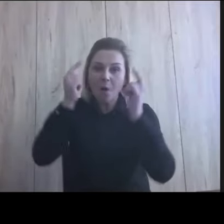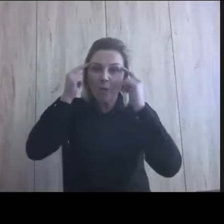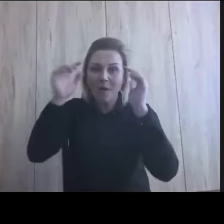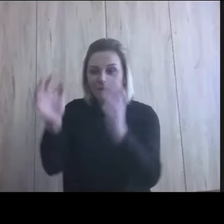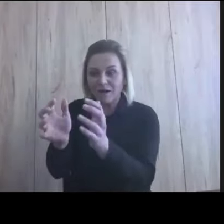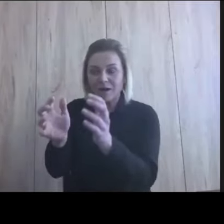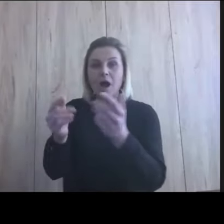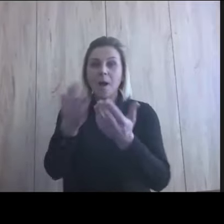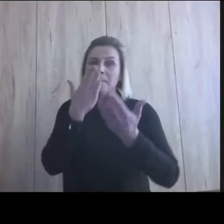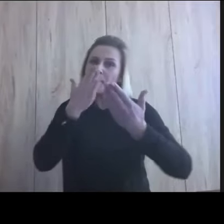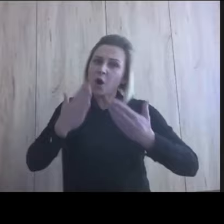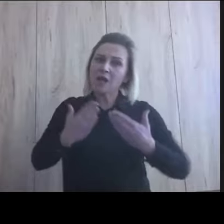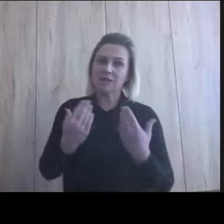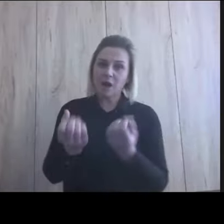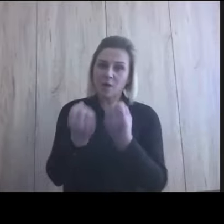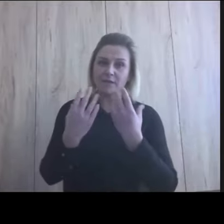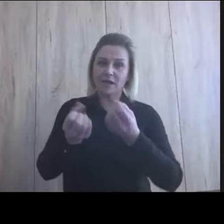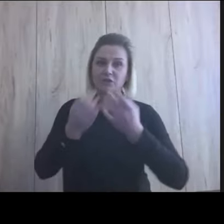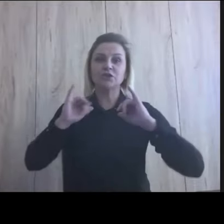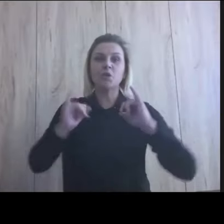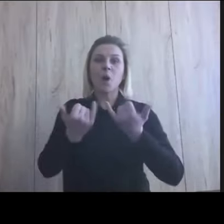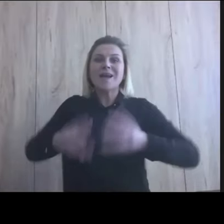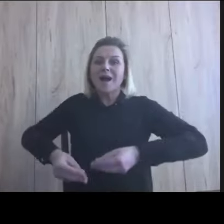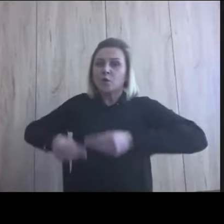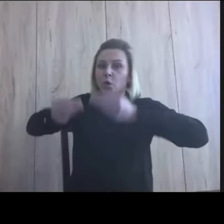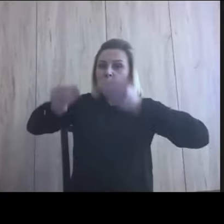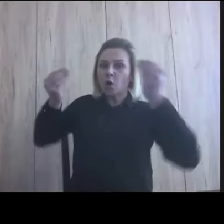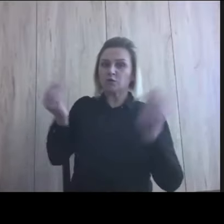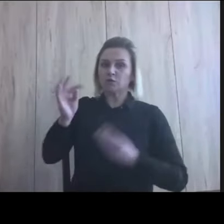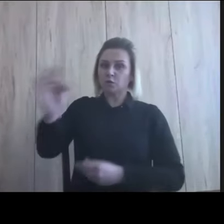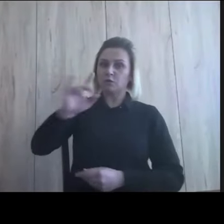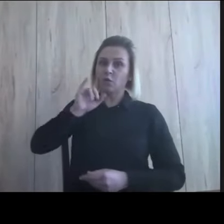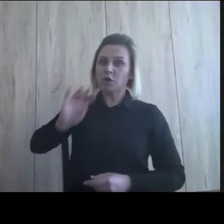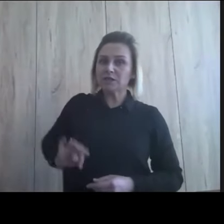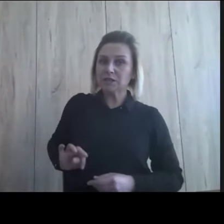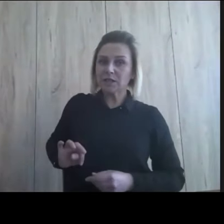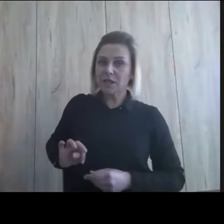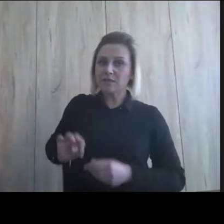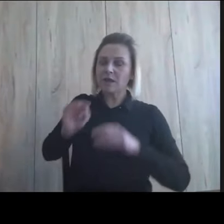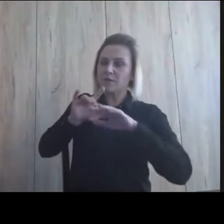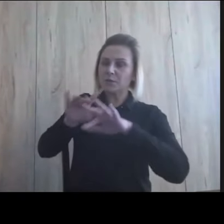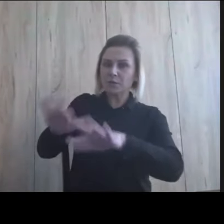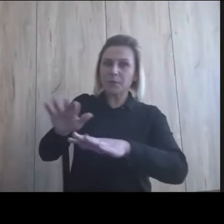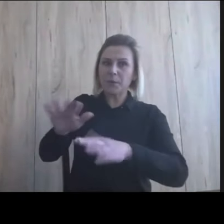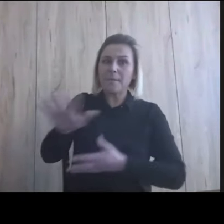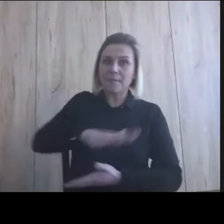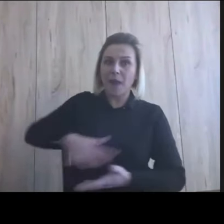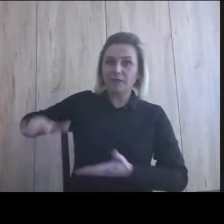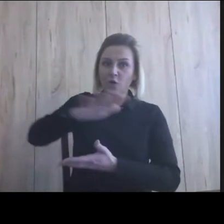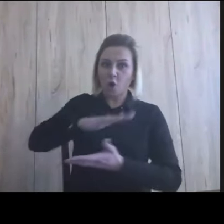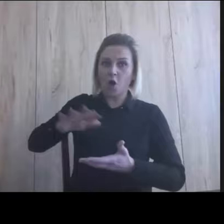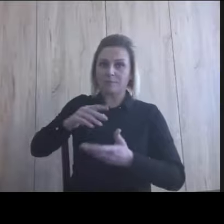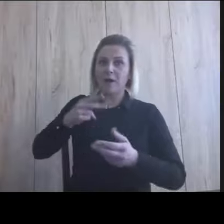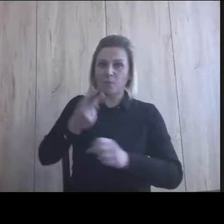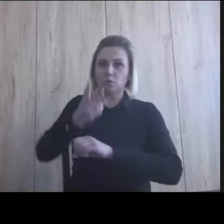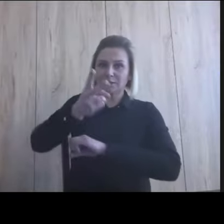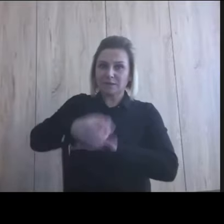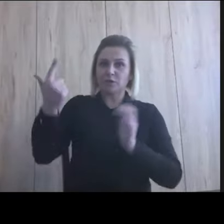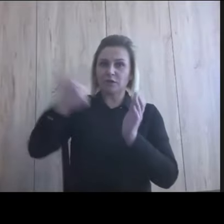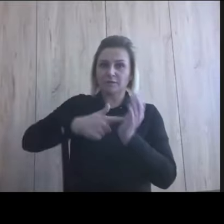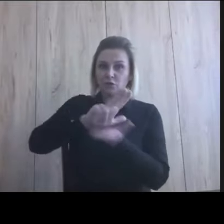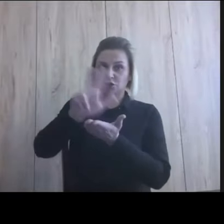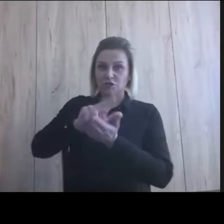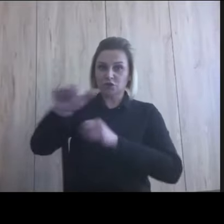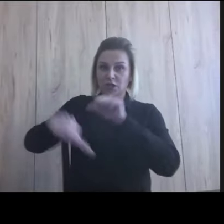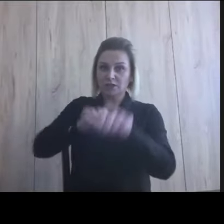jaki wpływ na rozwój jej synka miała nasza platforma Migaj.eu, którą udostępniliśmy w 2013 roku.